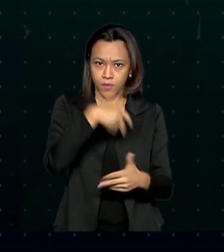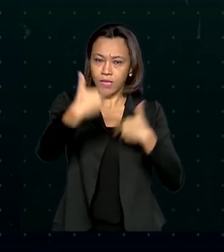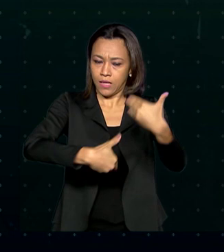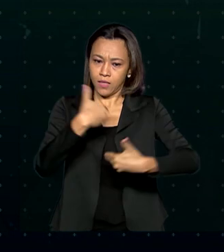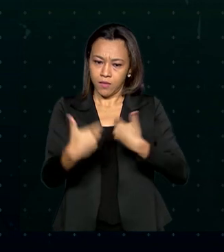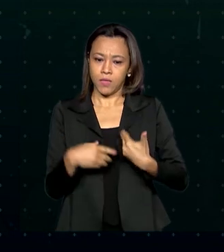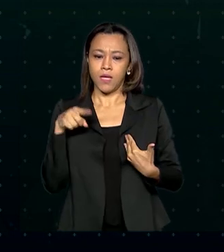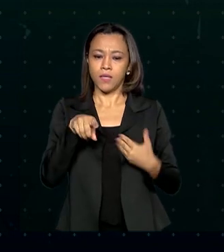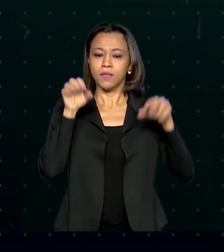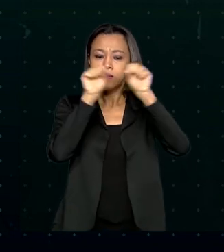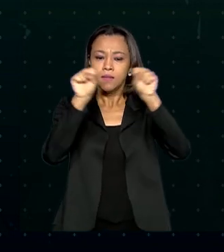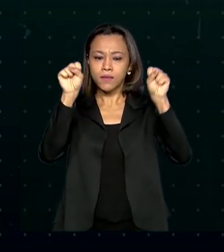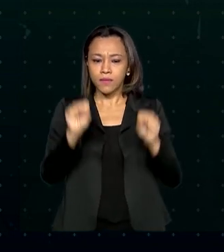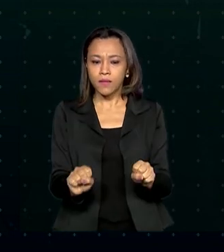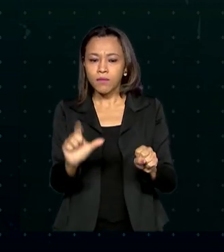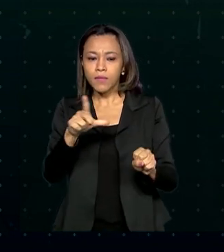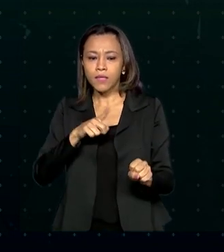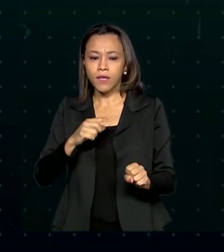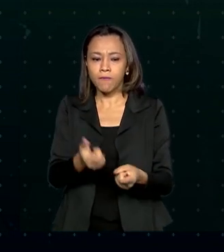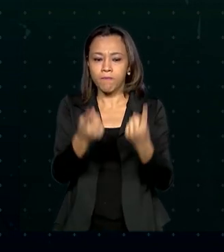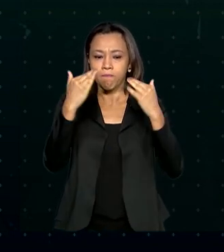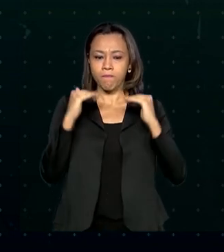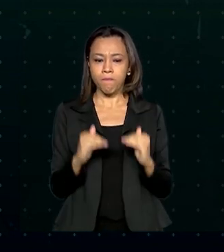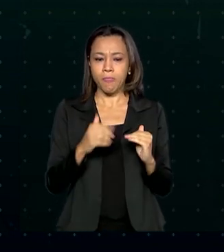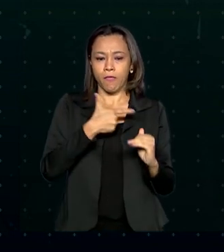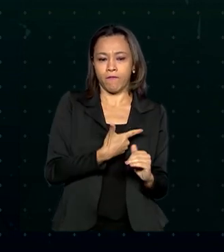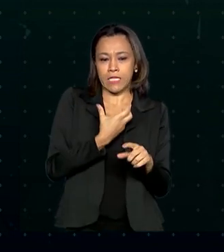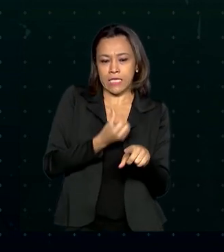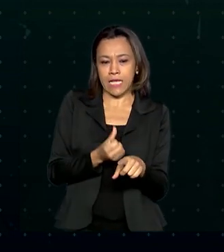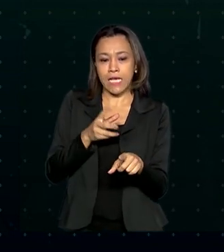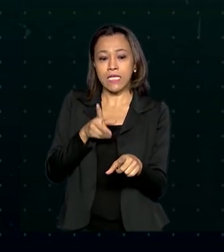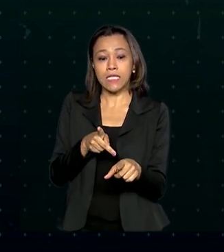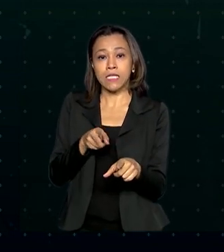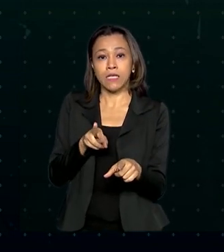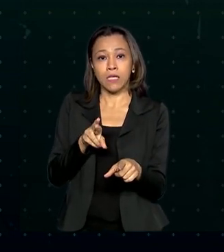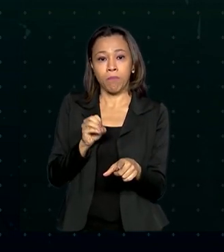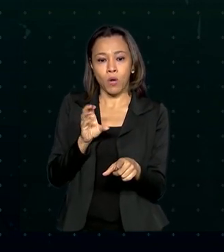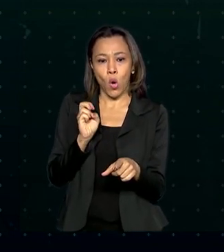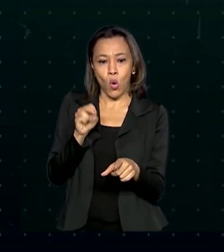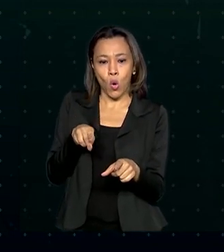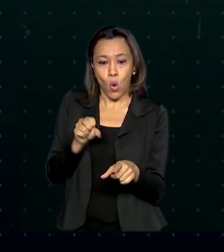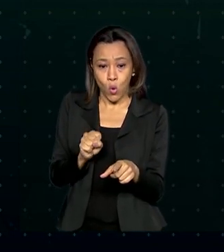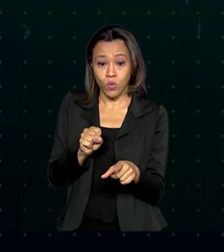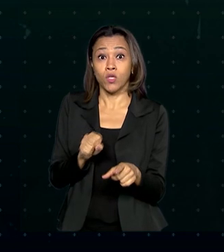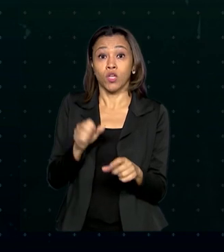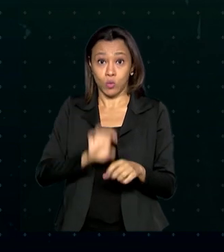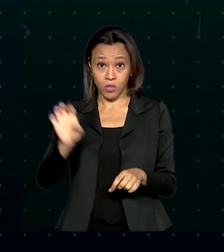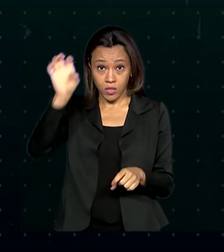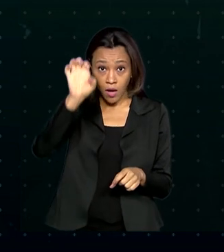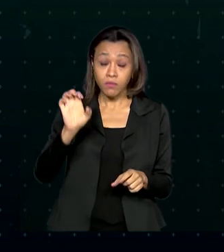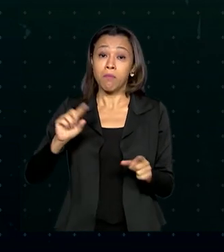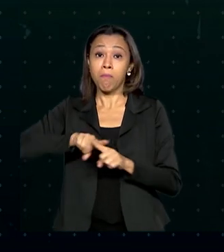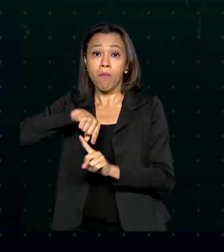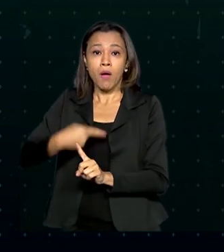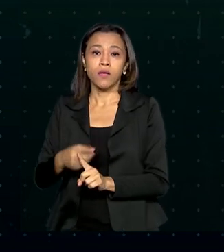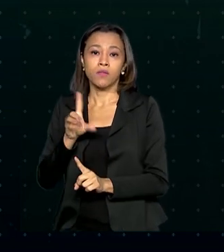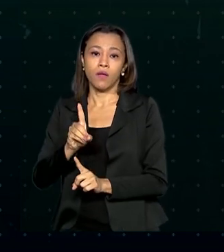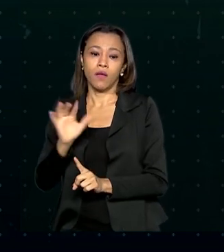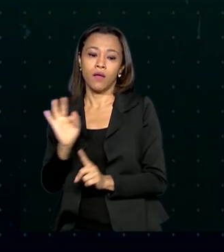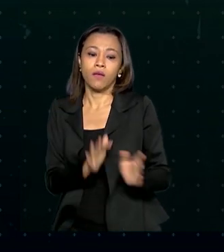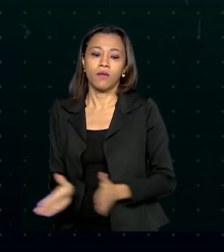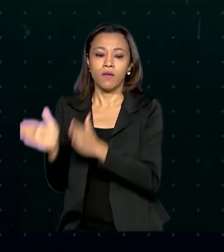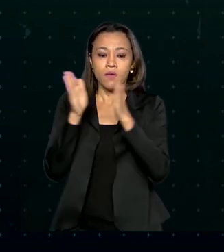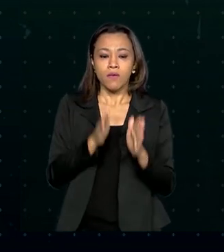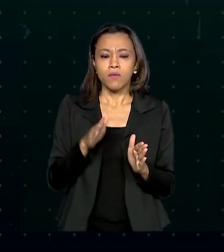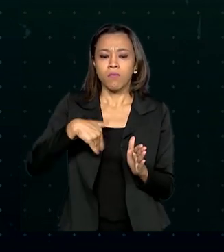O sistema conta com 26 PROCONs estaduais e do Distrito Federal e mais de 600